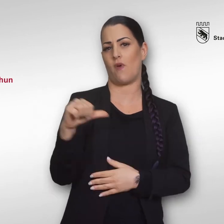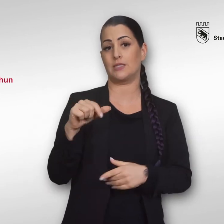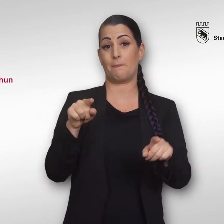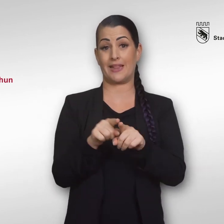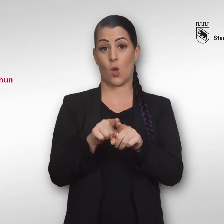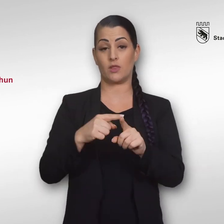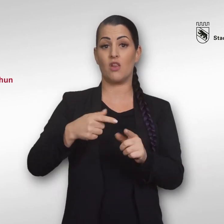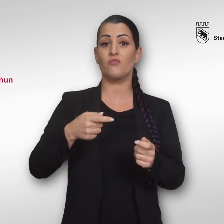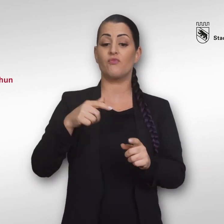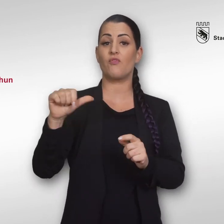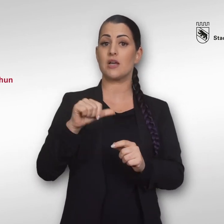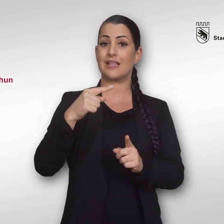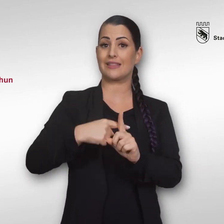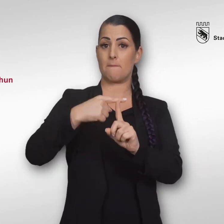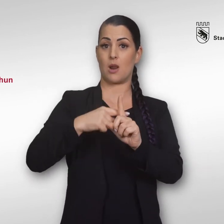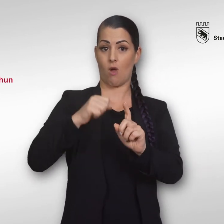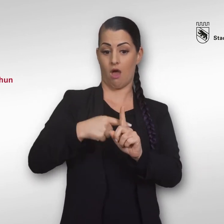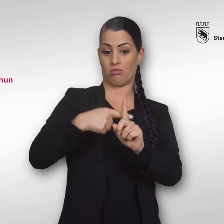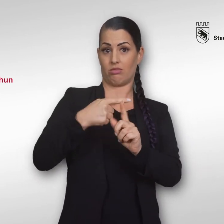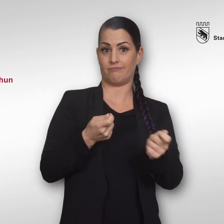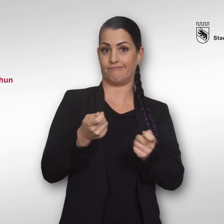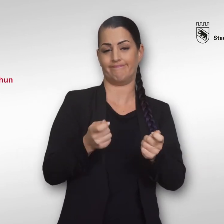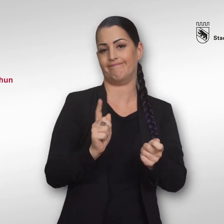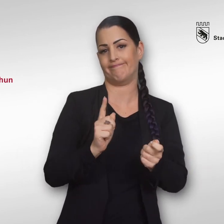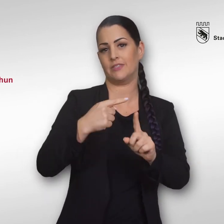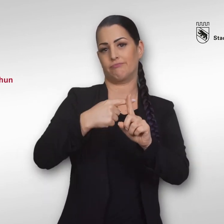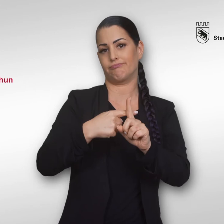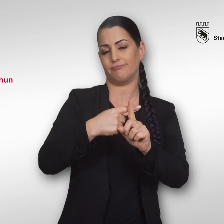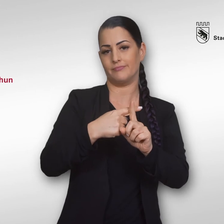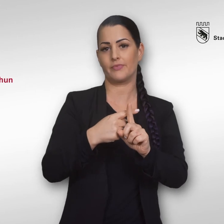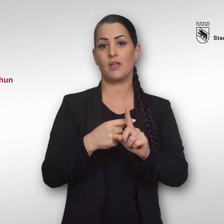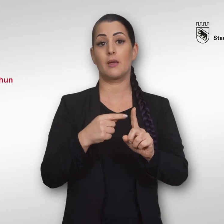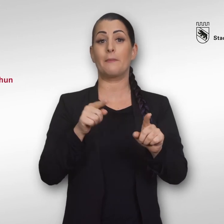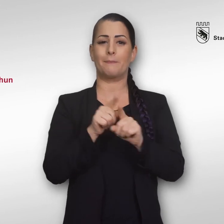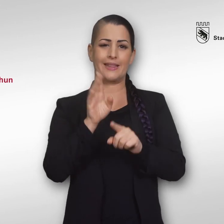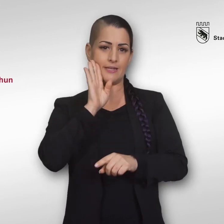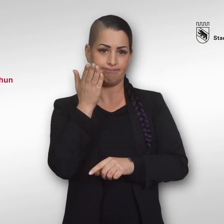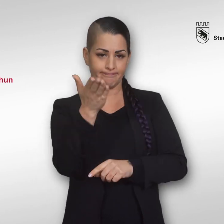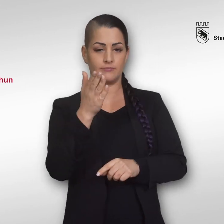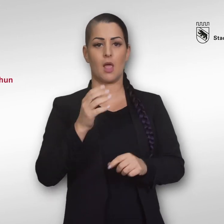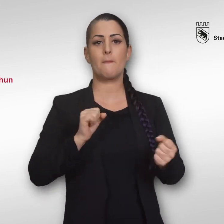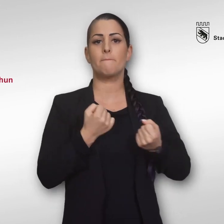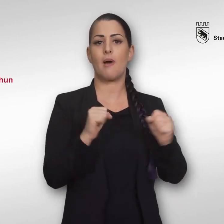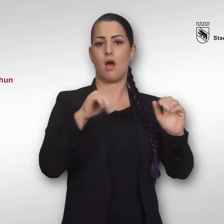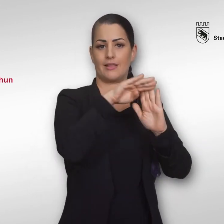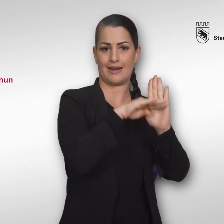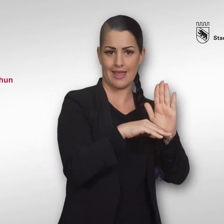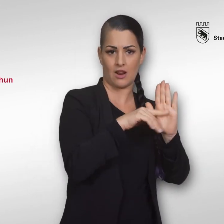Naturgewässer handelt, kann auf die jeweilige Wassertemperatur kein Einfluss genommen werden. Beachten Sie bitte die Baderegeln des